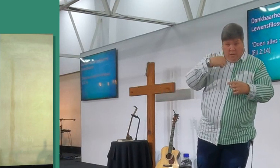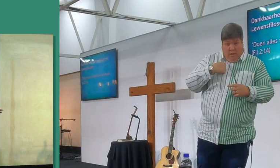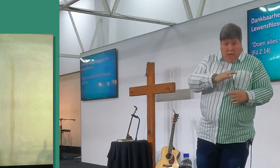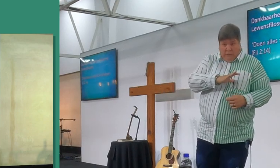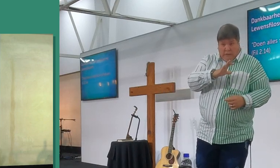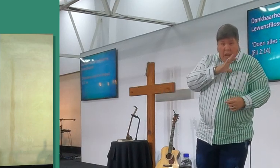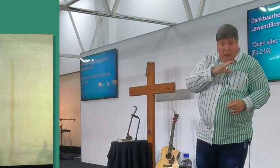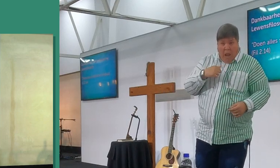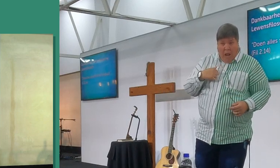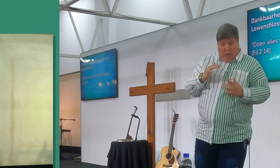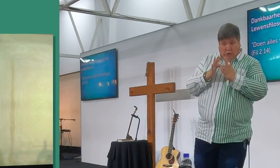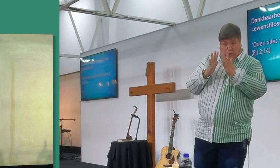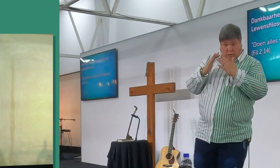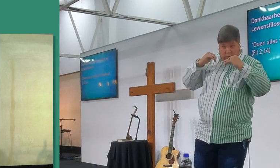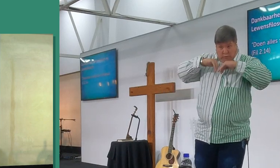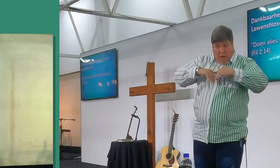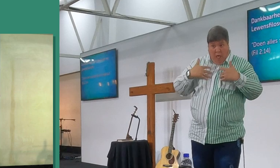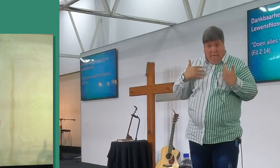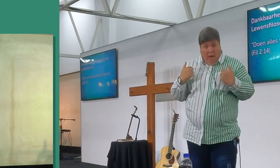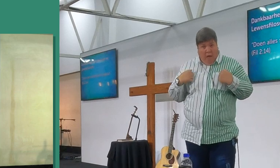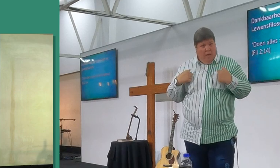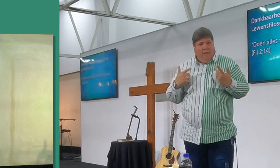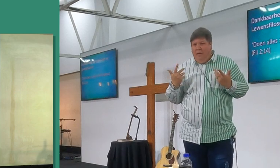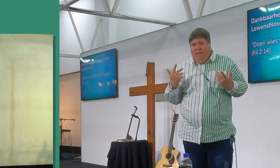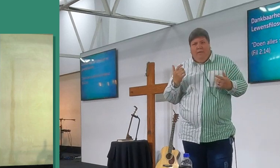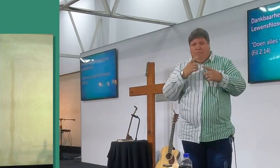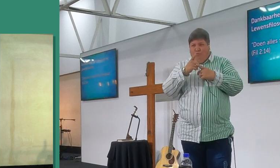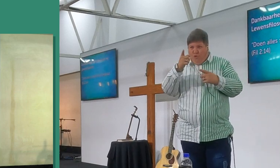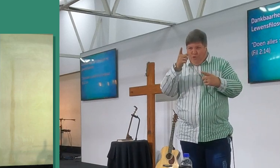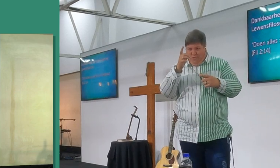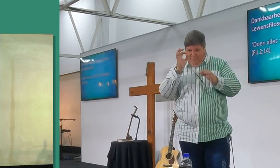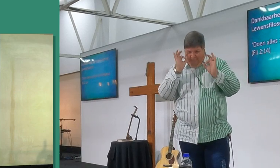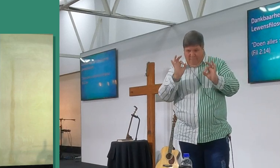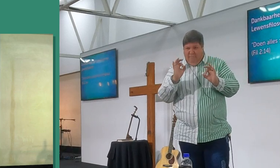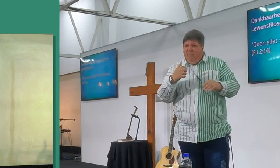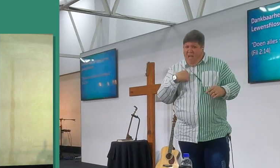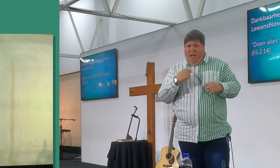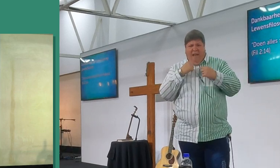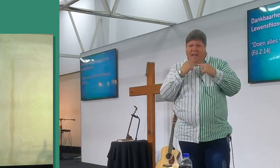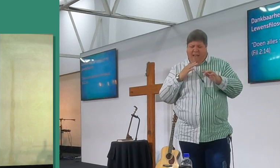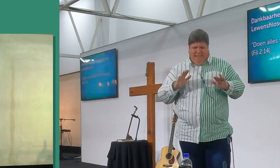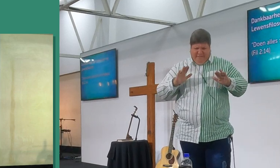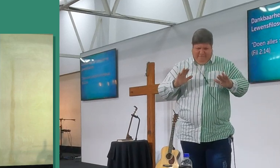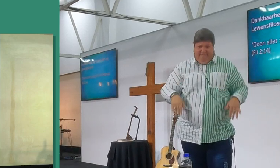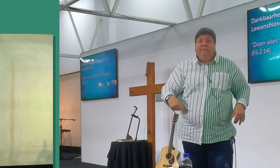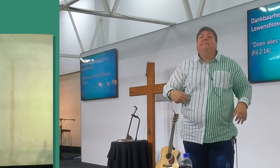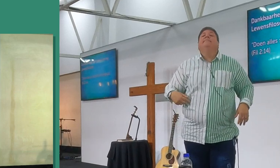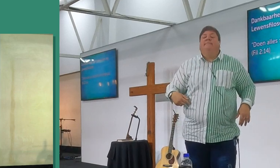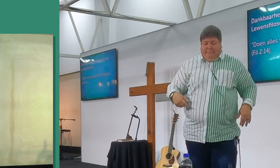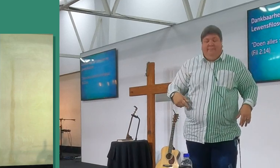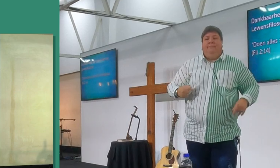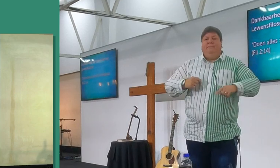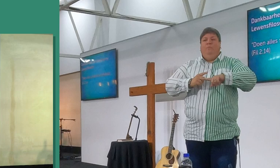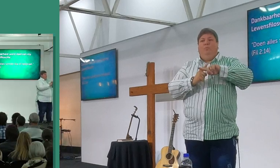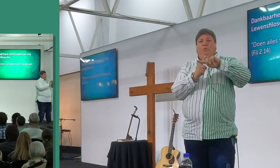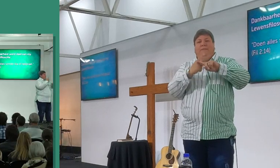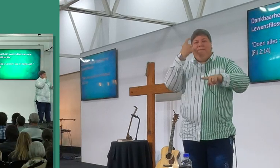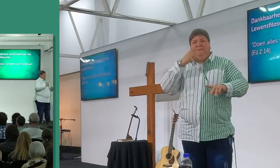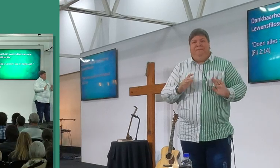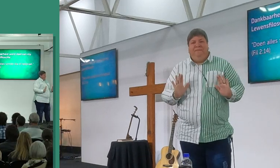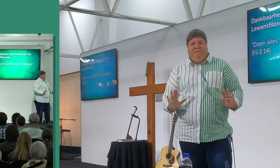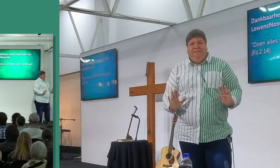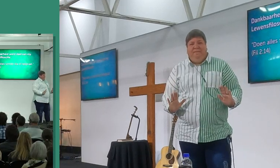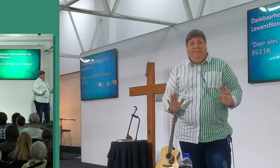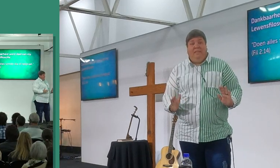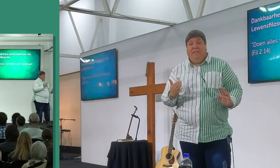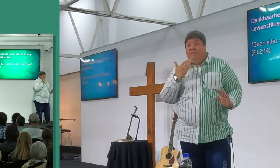ek mag nie kla nie, neem my actieve besluit in je leven om te sê, ek sal nie kla nie, ek is nie gerechtig om te kla nie, allemaal van